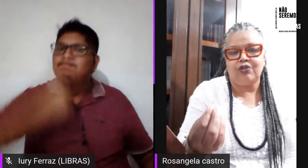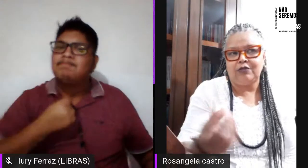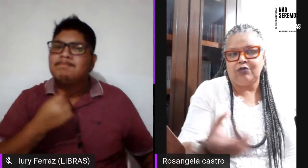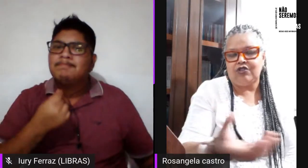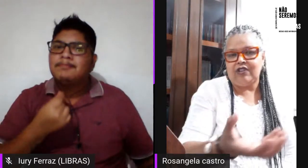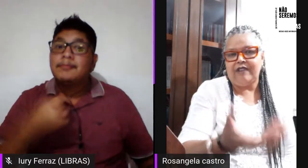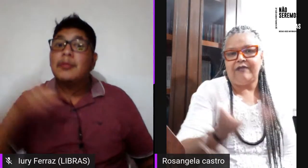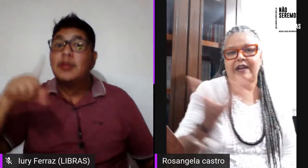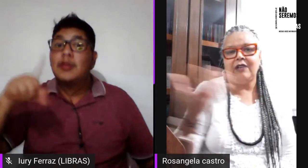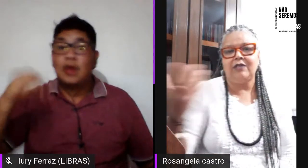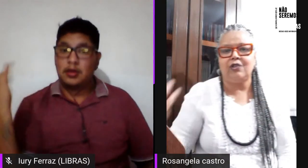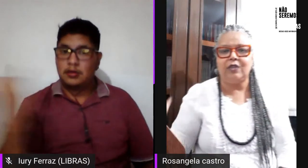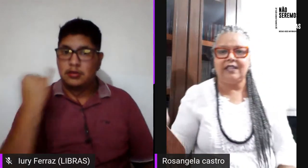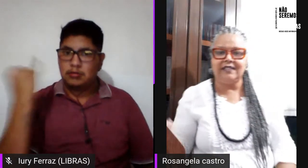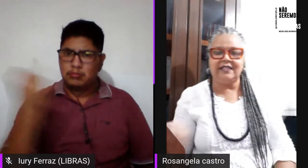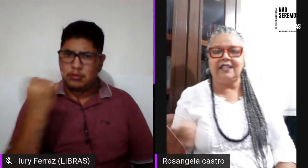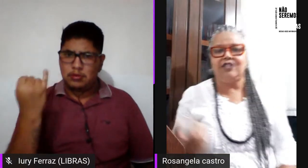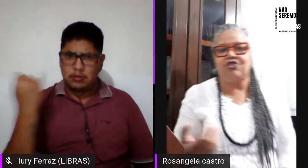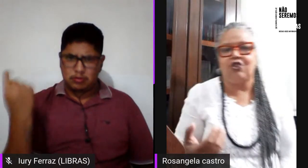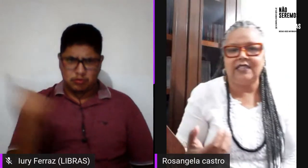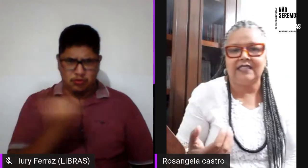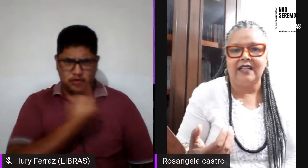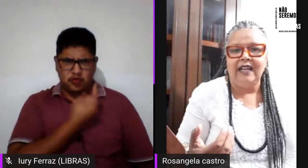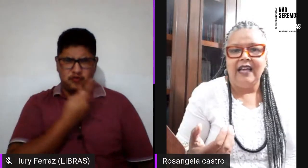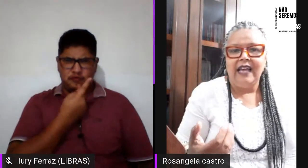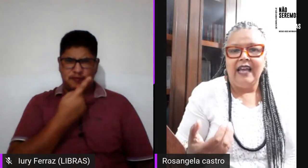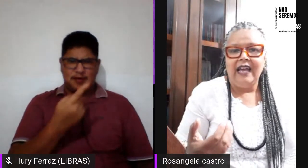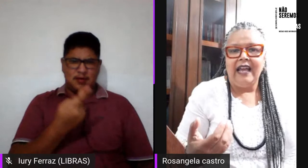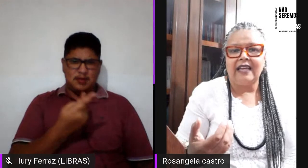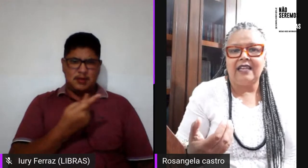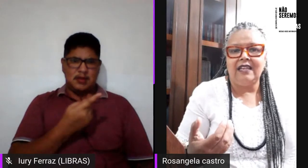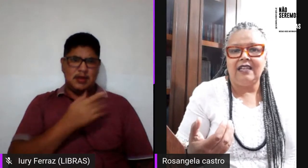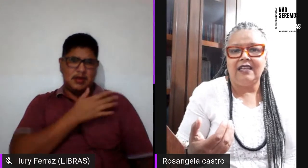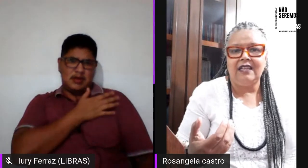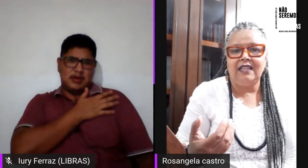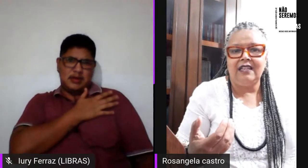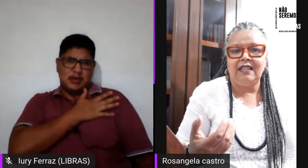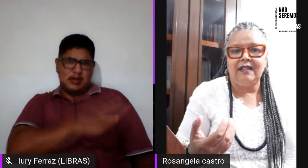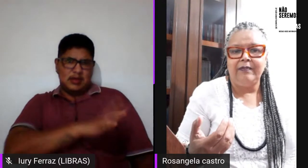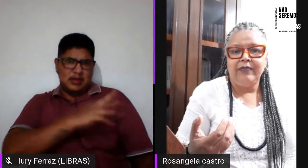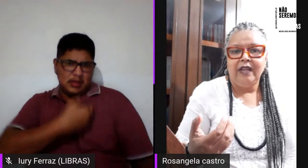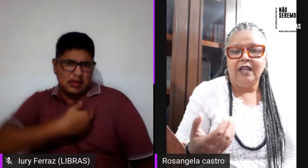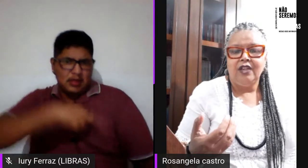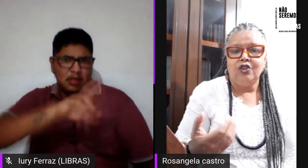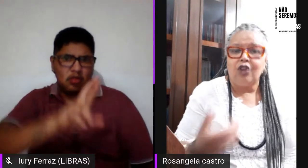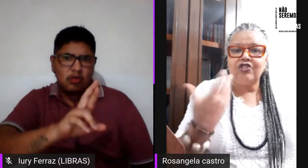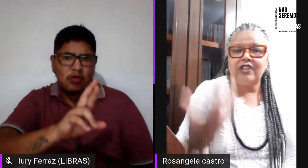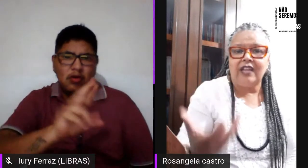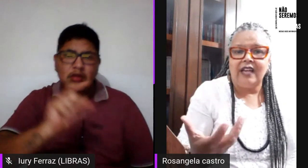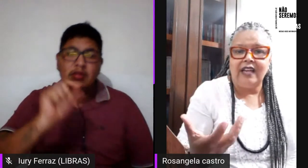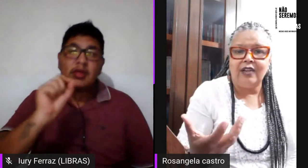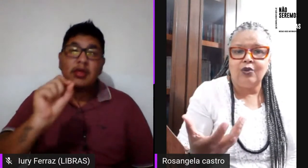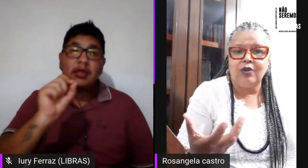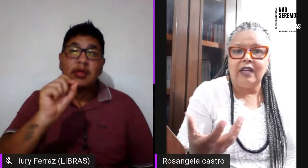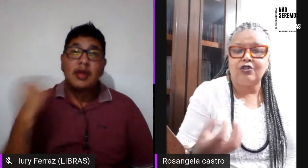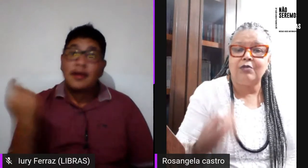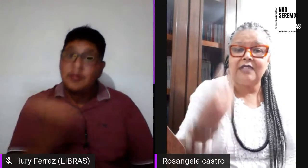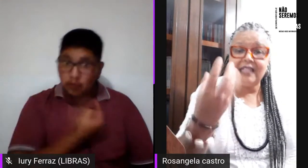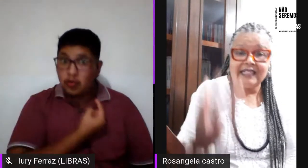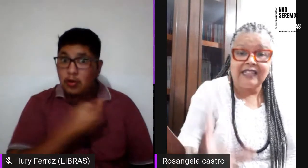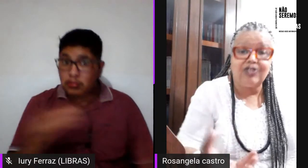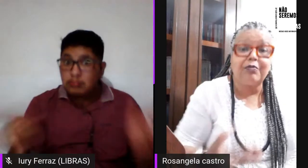quando as pessoas falam da intolerância religiosa, é que nós de terreiro